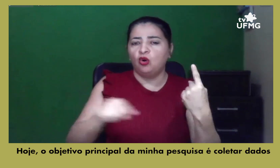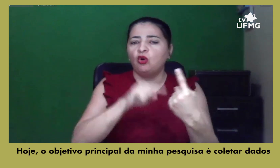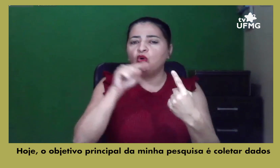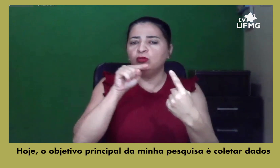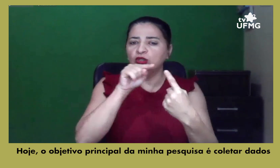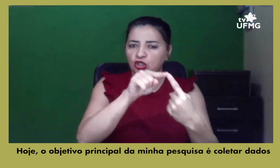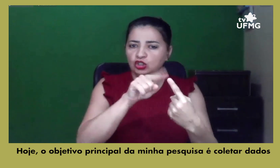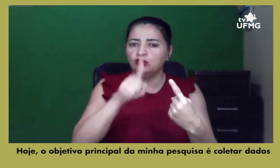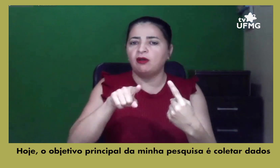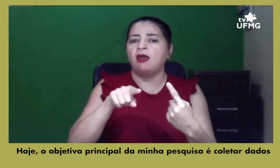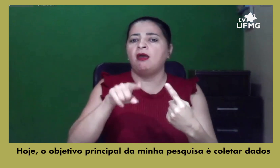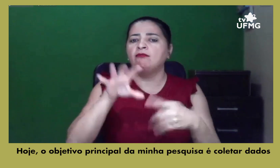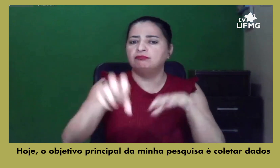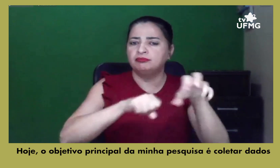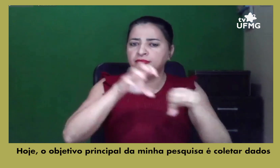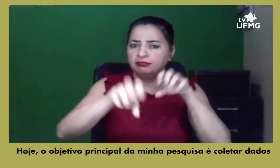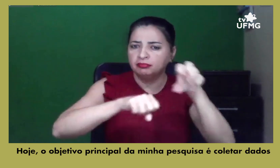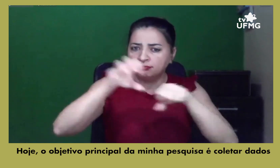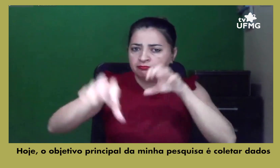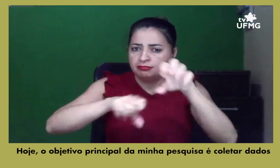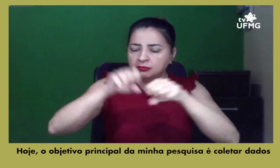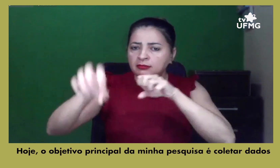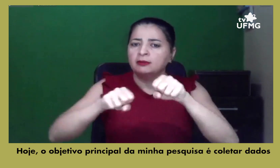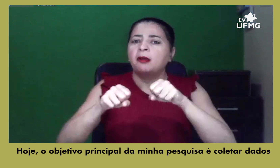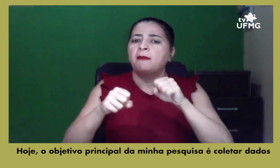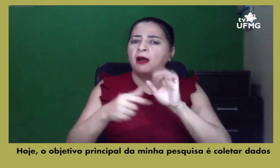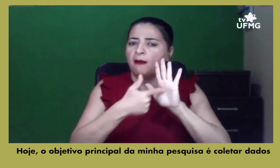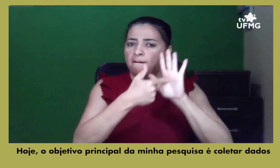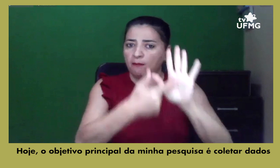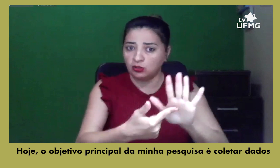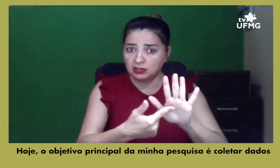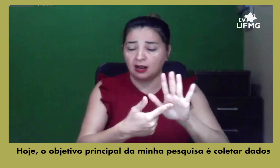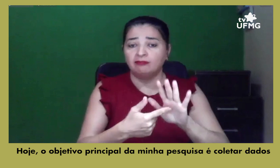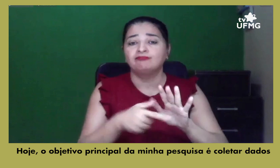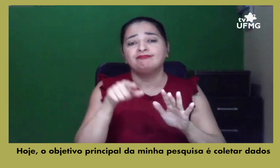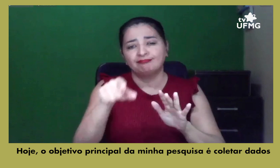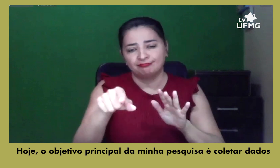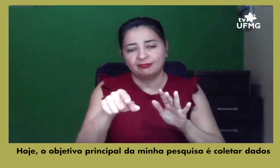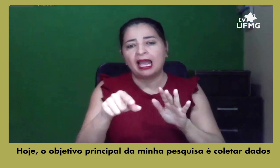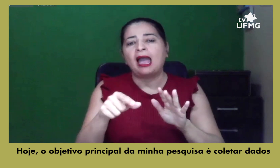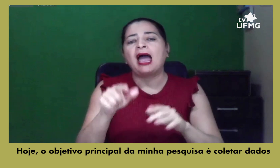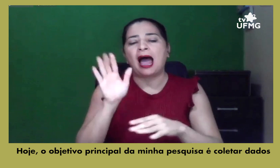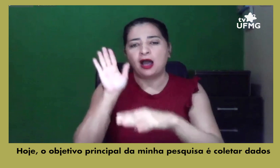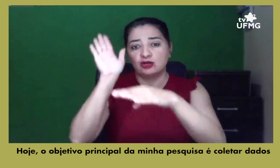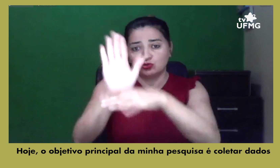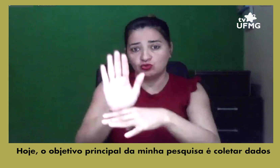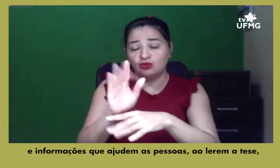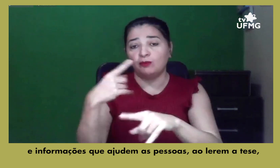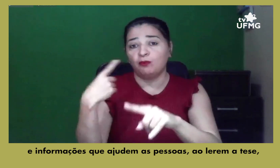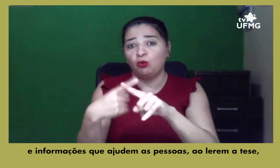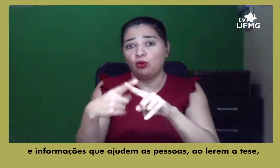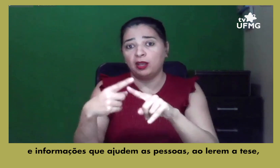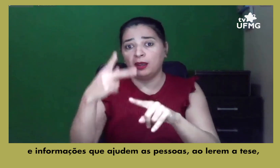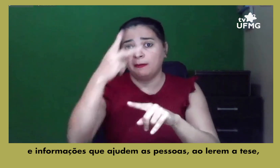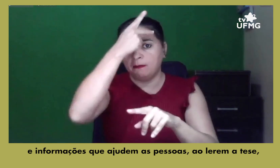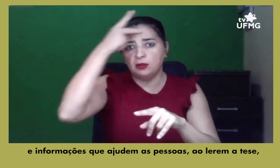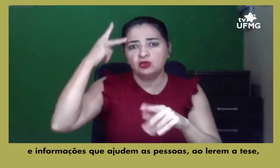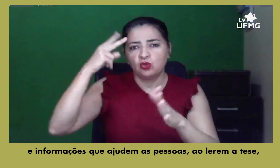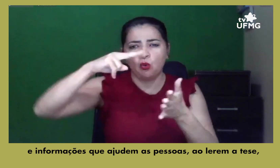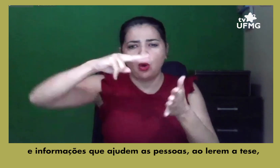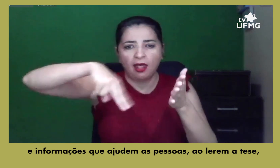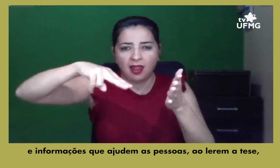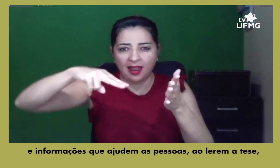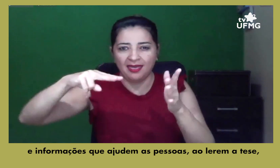Hoje, minha pesquisa, o objetivo principal dela era coletar dados e informações